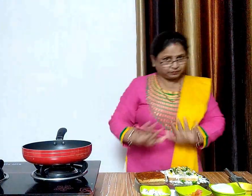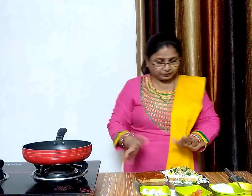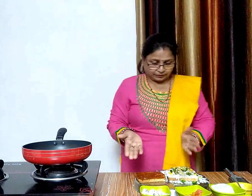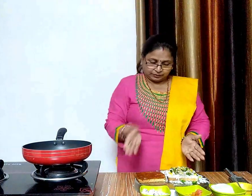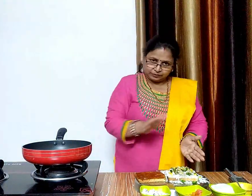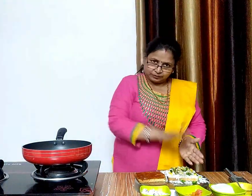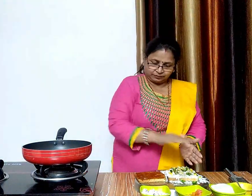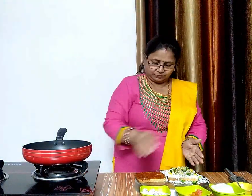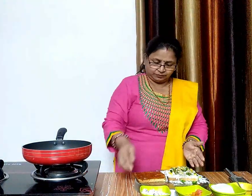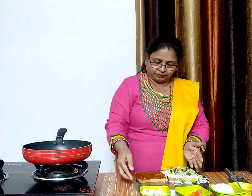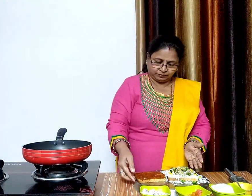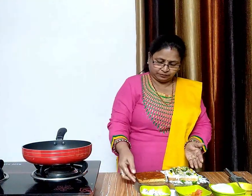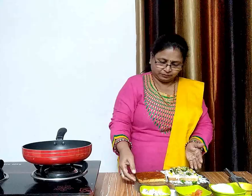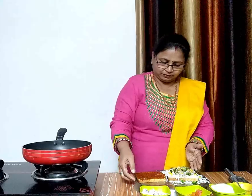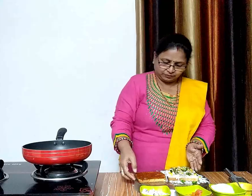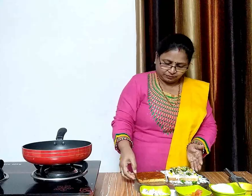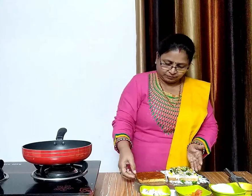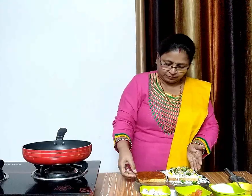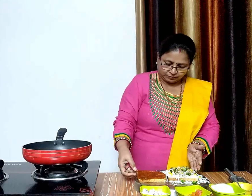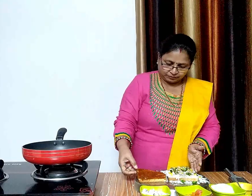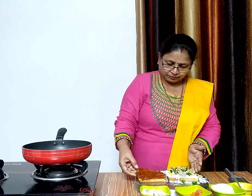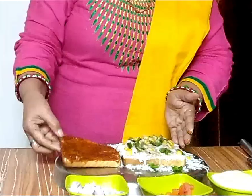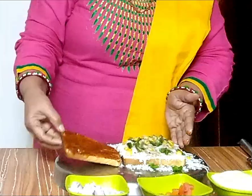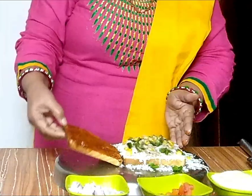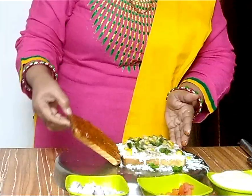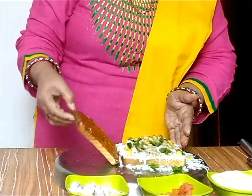अब इसे इस तरीके से दूसरे बैट पर रखकर प्रेस कर देंगे